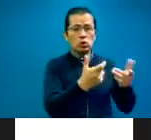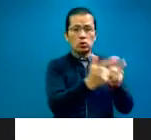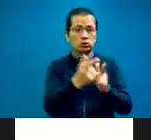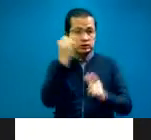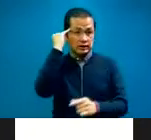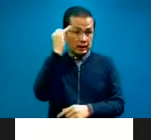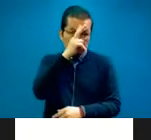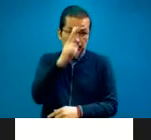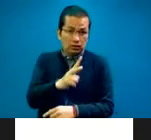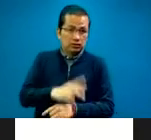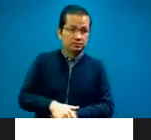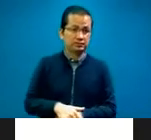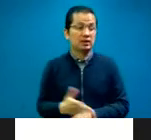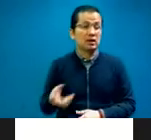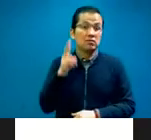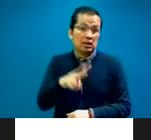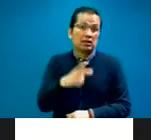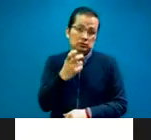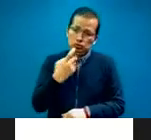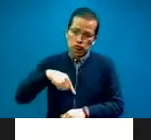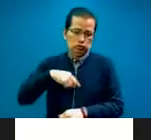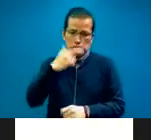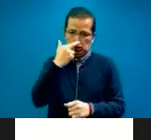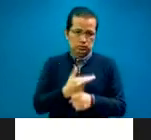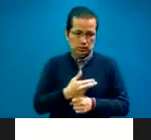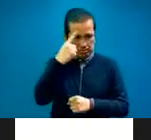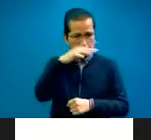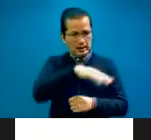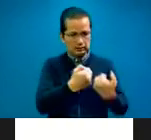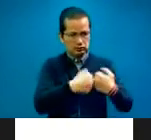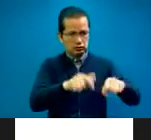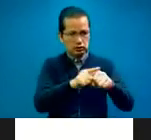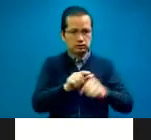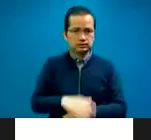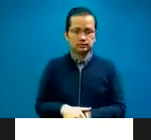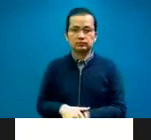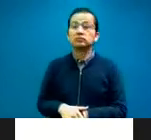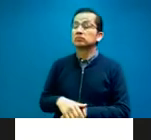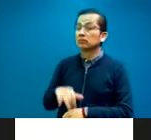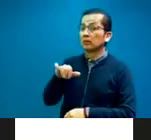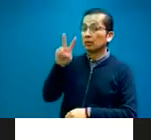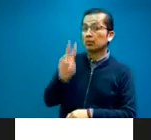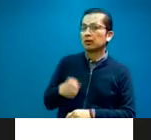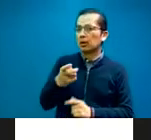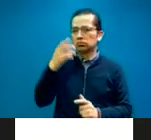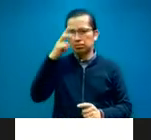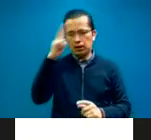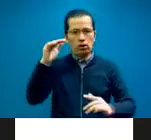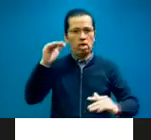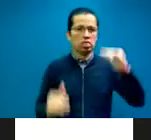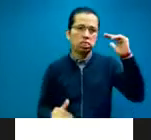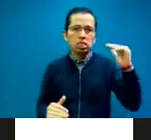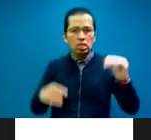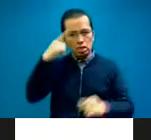es como un deber social que contribuyamos. Abre las brechas, ¿no? Para muchas personas. Esta medida arbitraria abre,